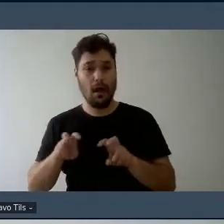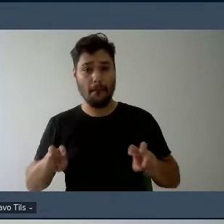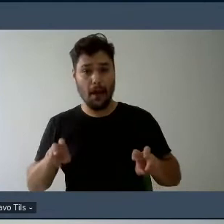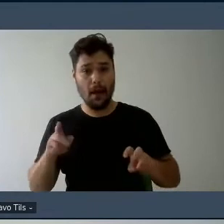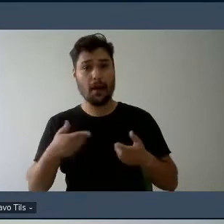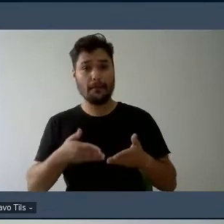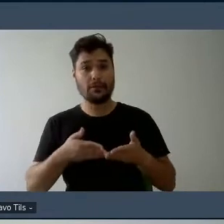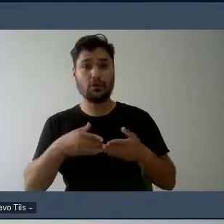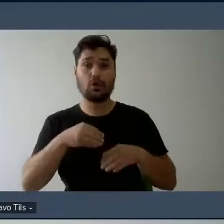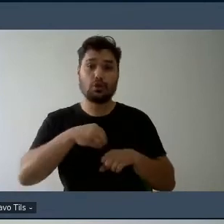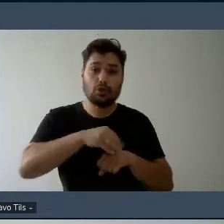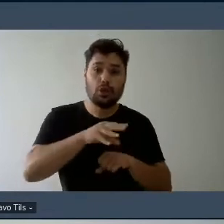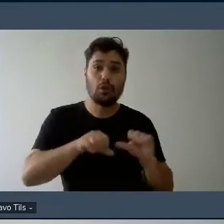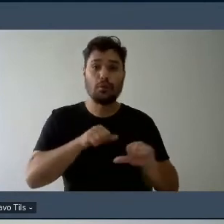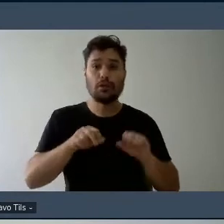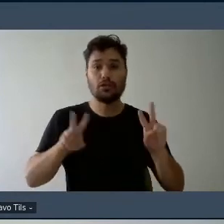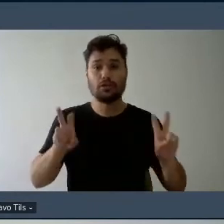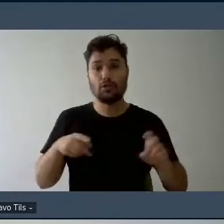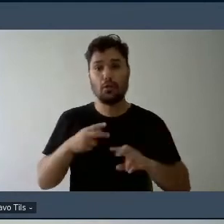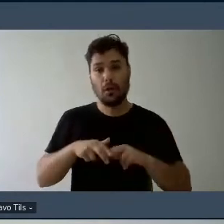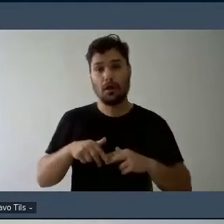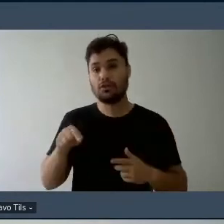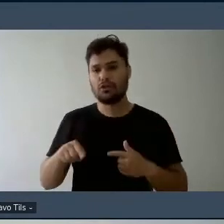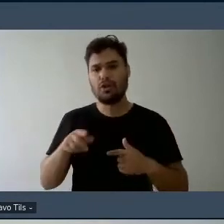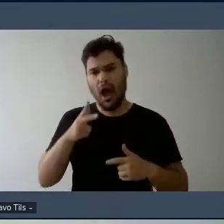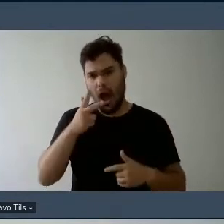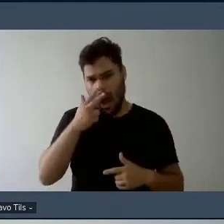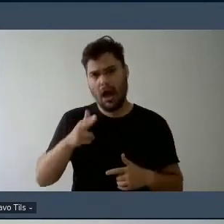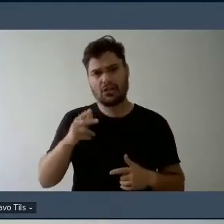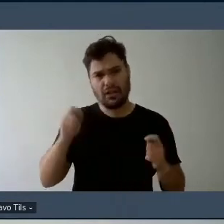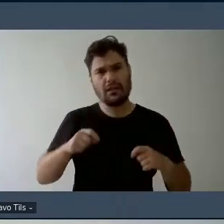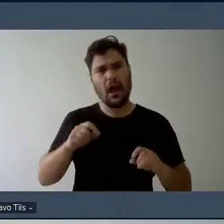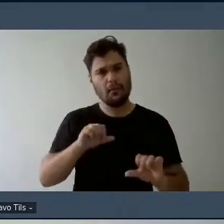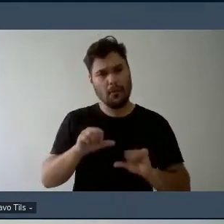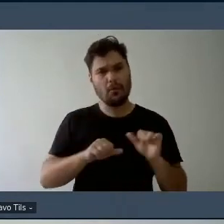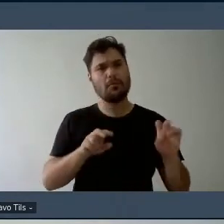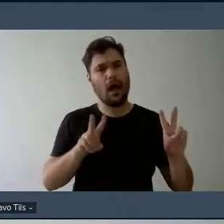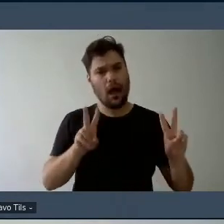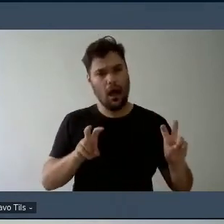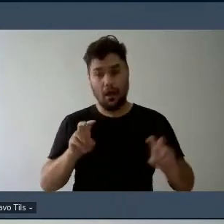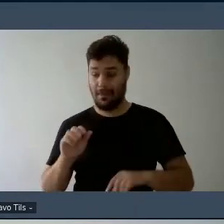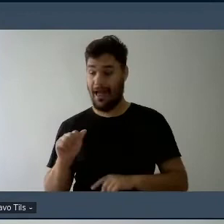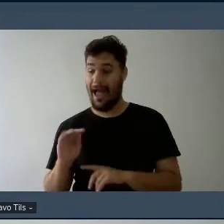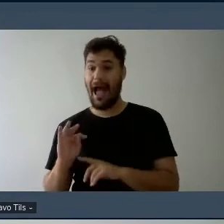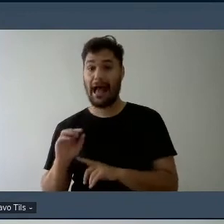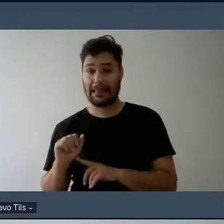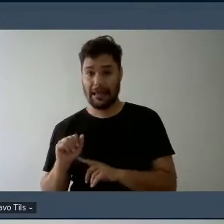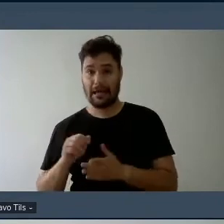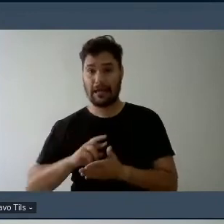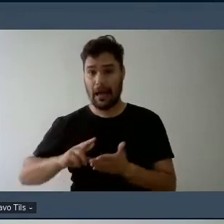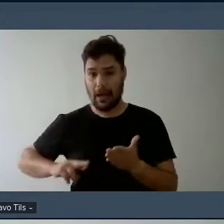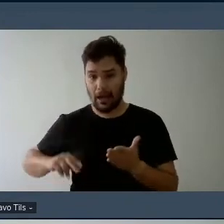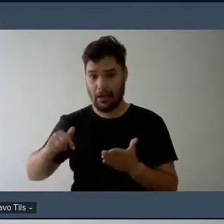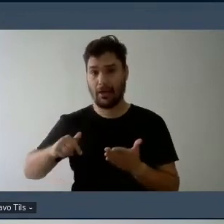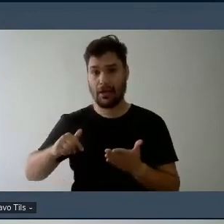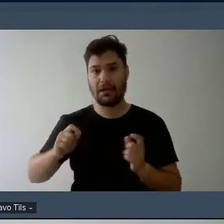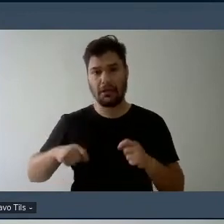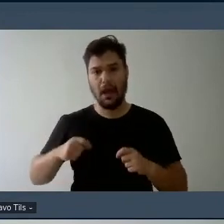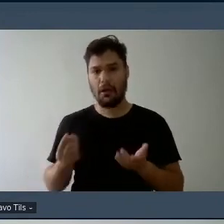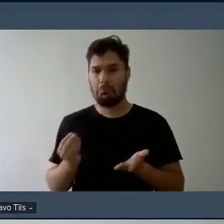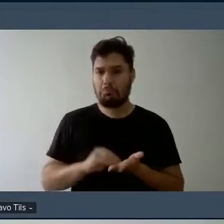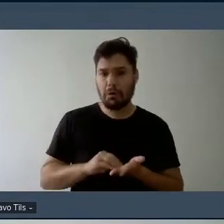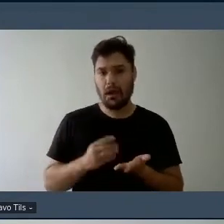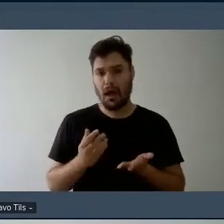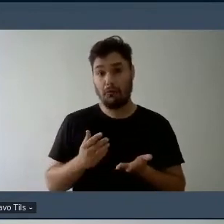título para por isso por isso por isso acho que está fácil na própria ata a gente colocar e fazer essa sugestão né vou